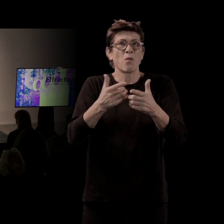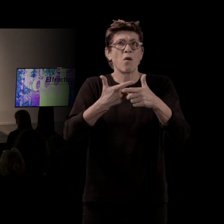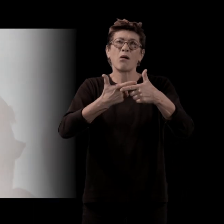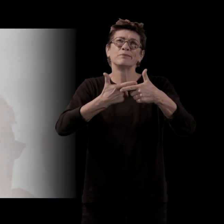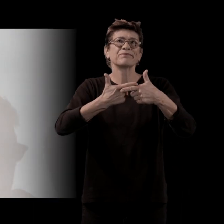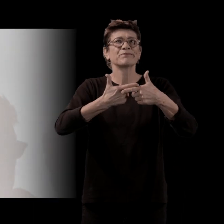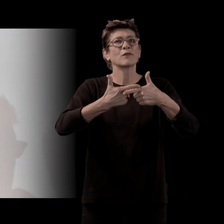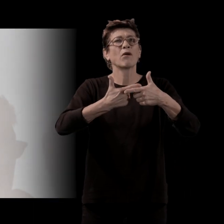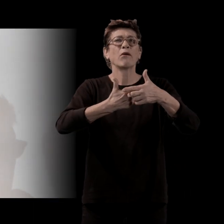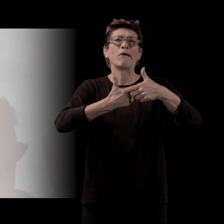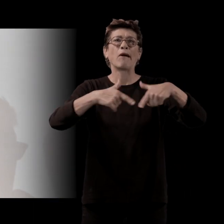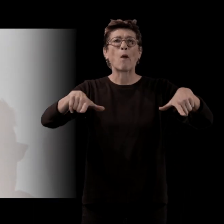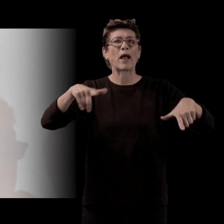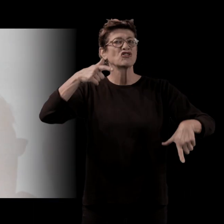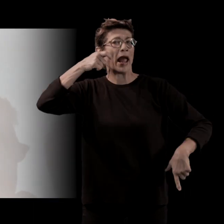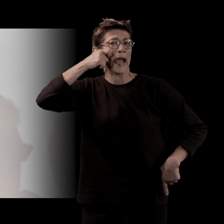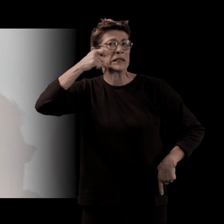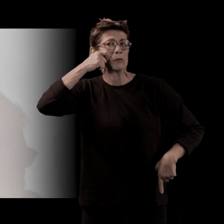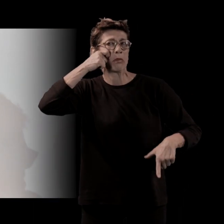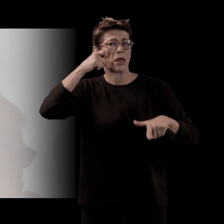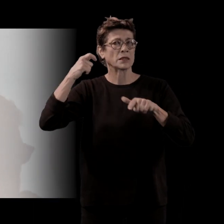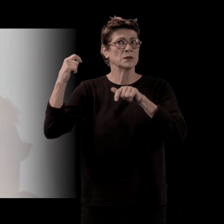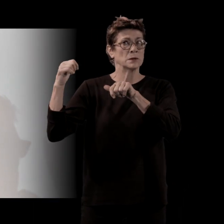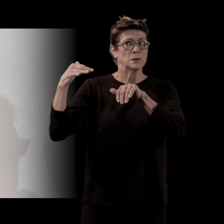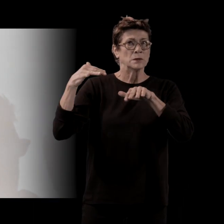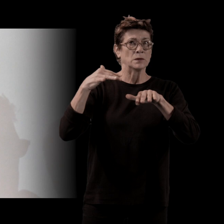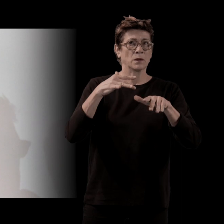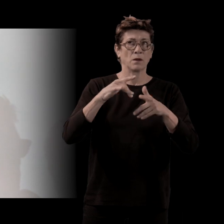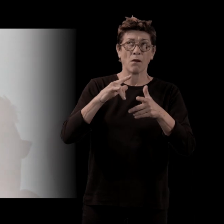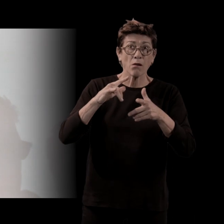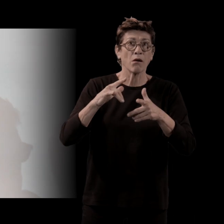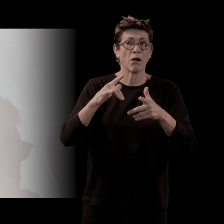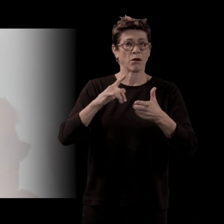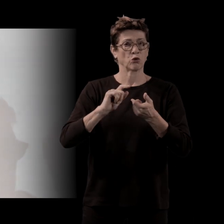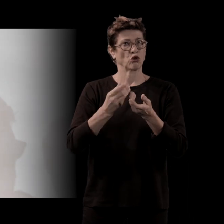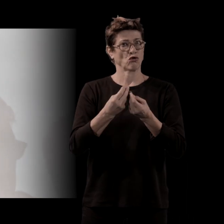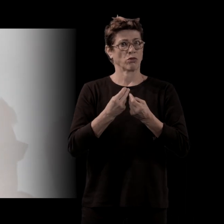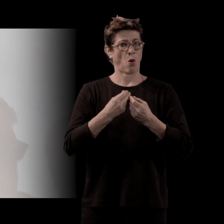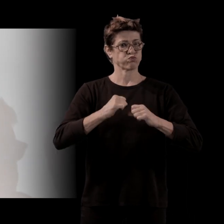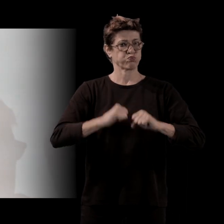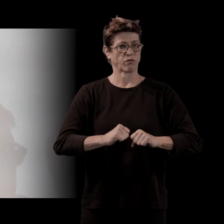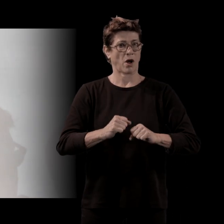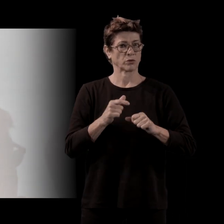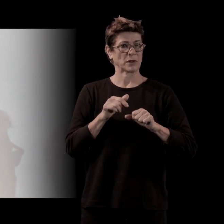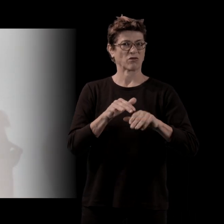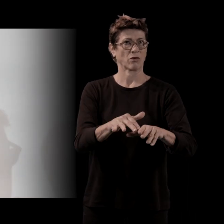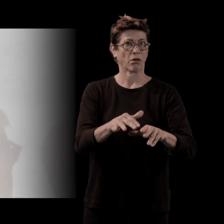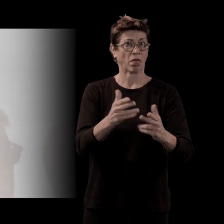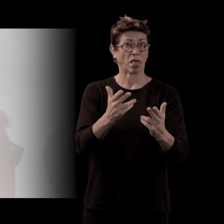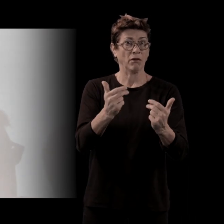est en fait comme un pouvoir qui s'exerce sur ceux à la fois qui le parlent et ceux qui le subissent. Moi, ça m'intéressait d'en faire une analyse